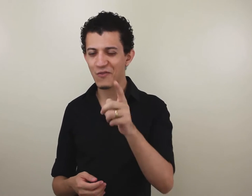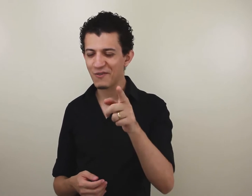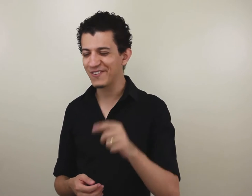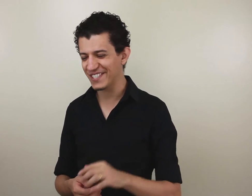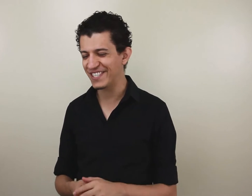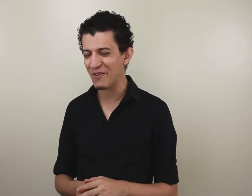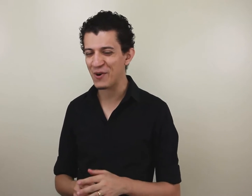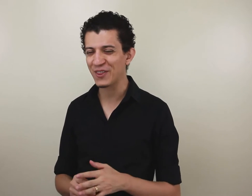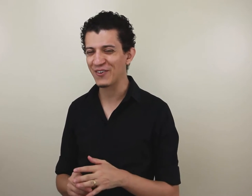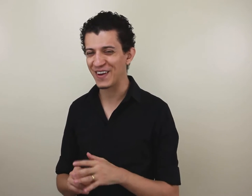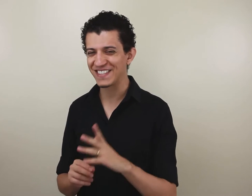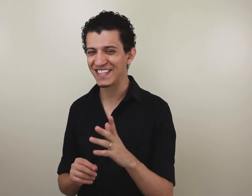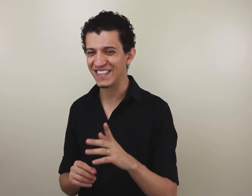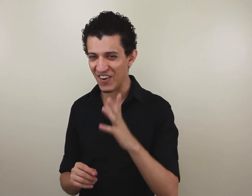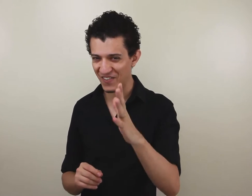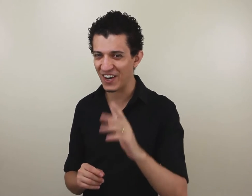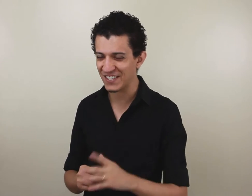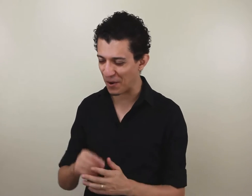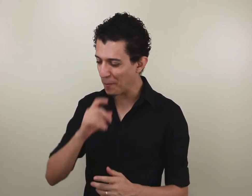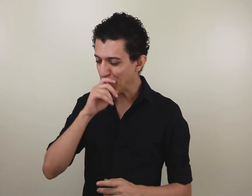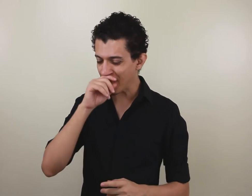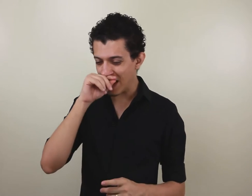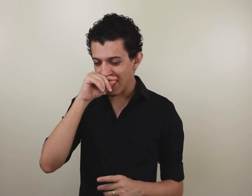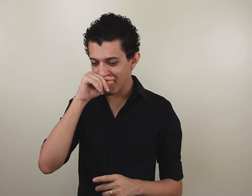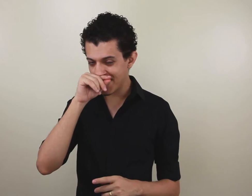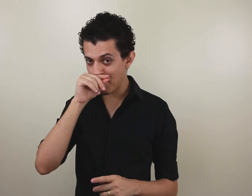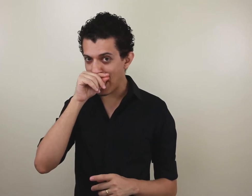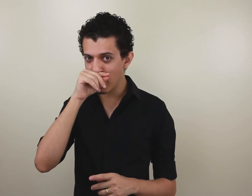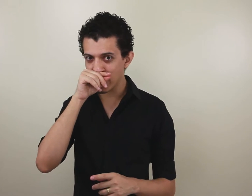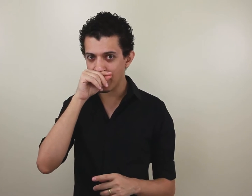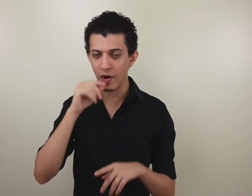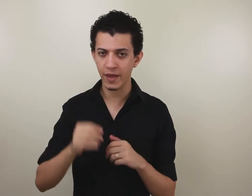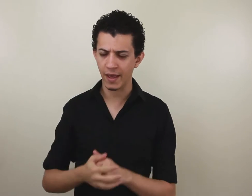vou avisar um outro lance desse sinal aqui, olha só. Você pergunta para alguém.